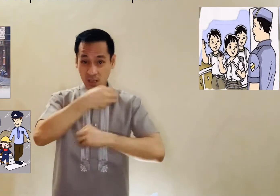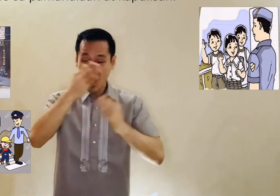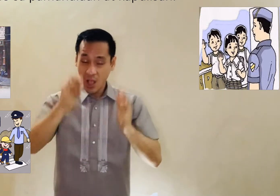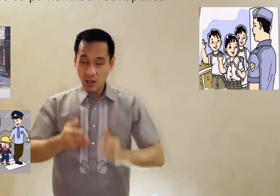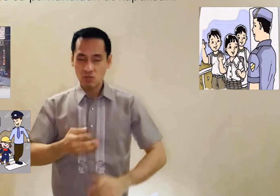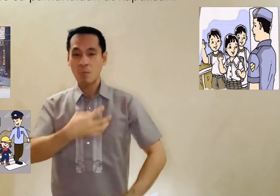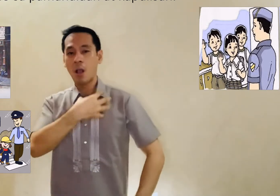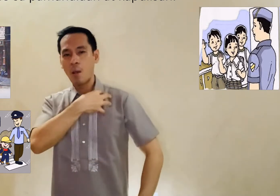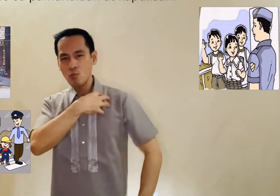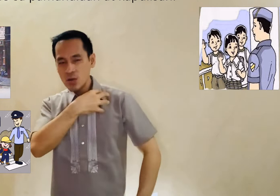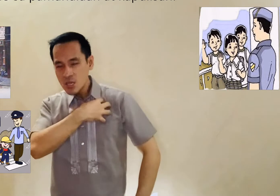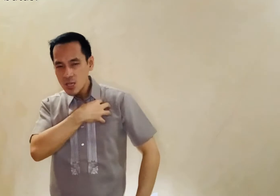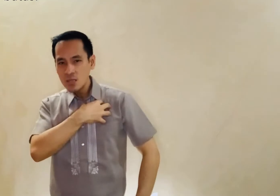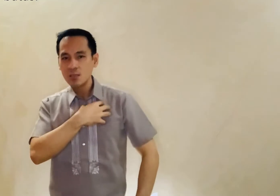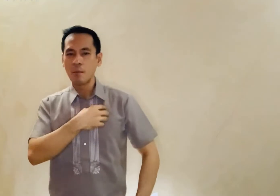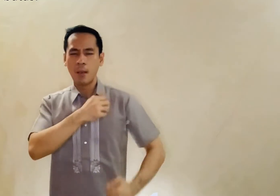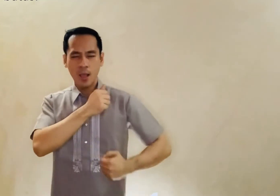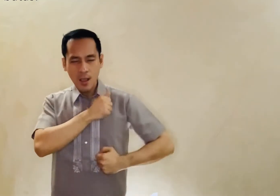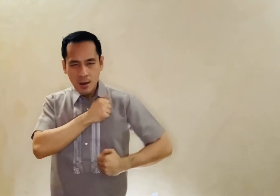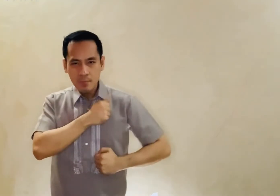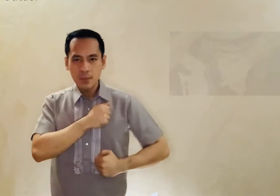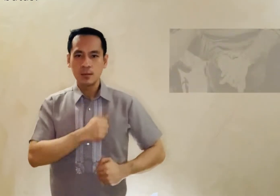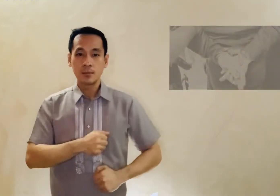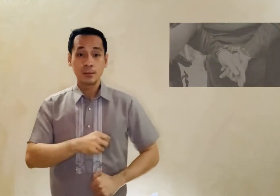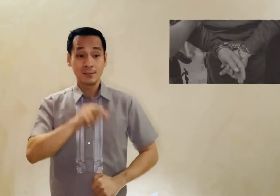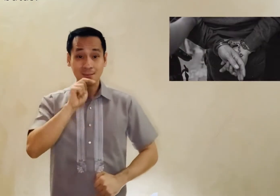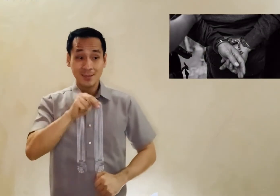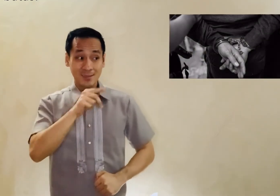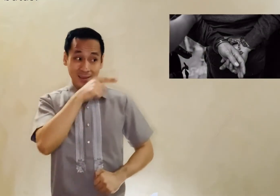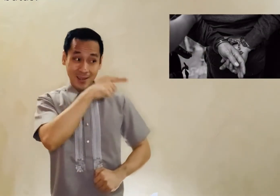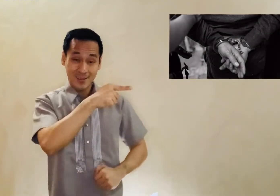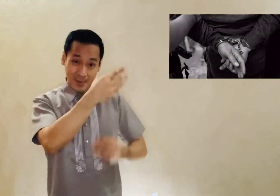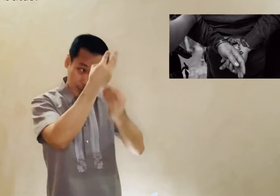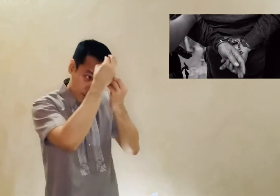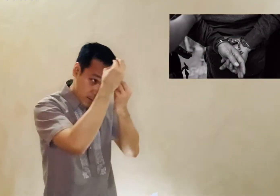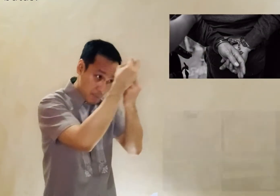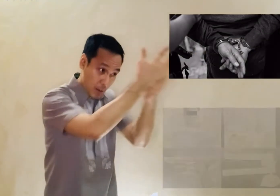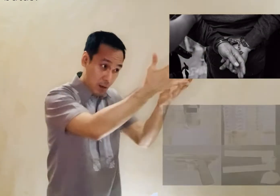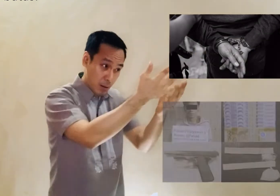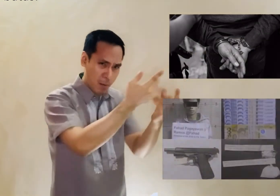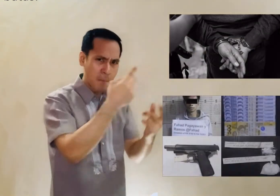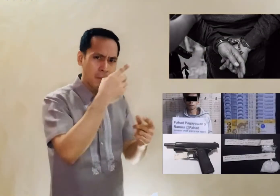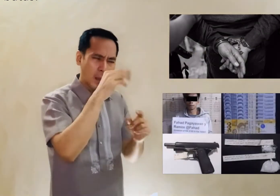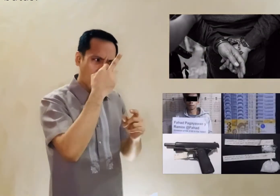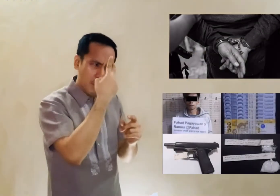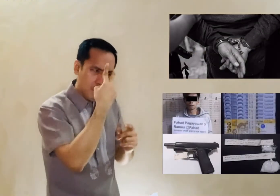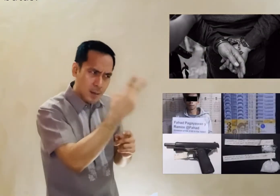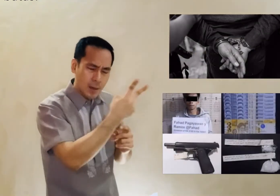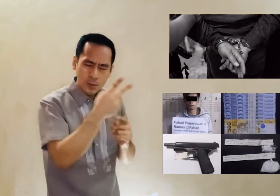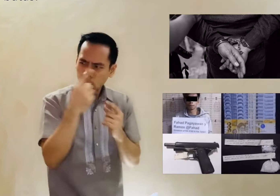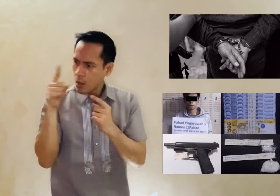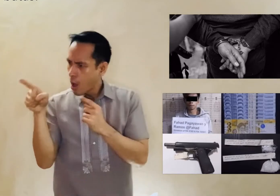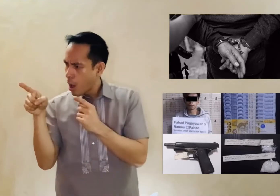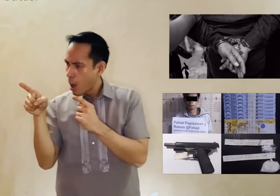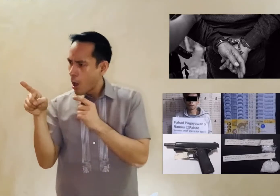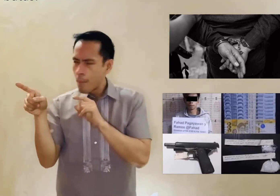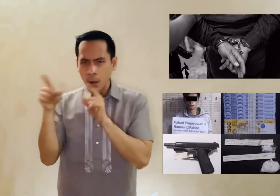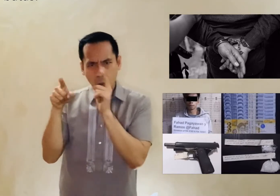at kapulisan. Tungkulin din nating ipaalam sa mga may kapangyarihan kung may lumalabag sa batas.